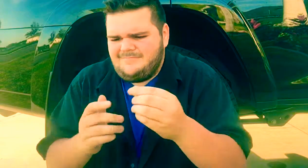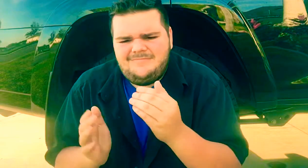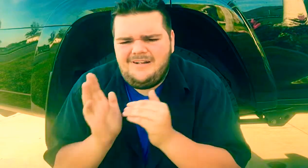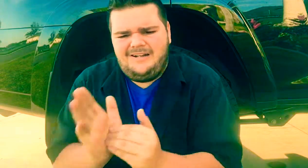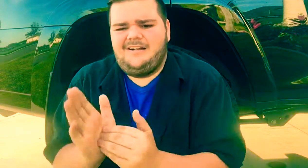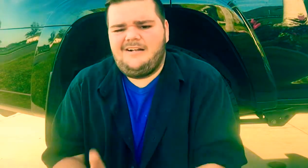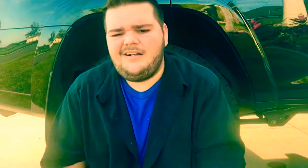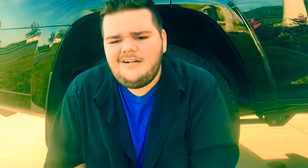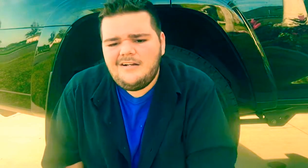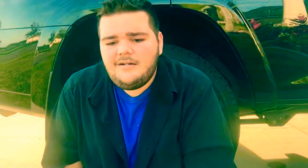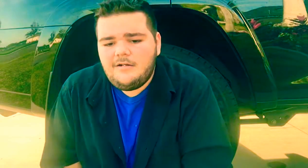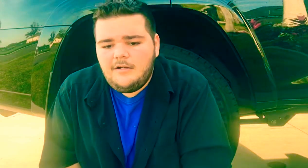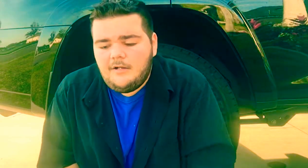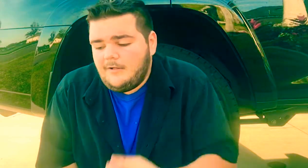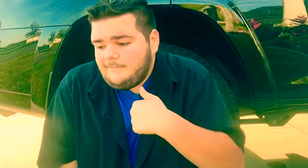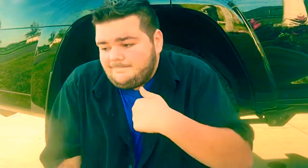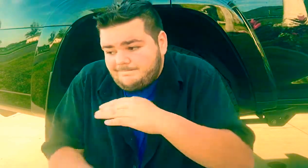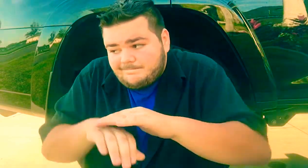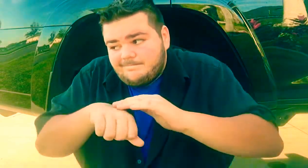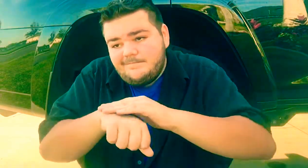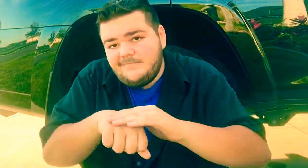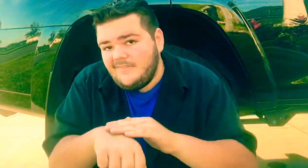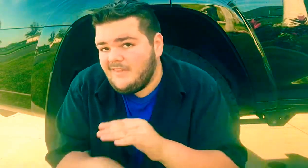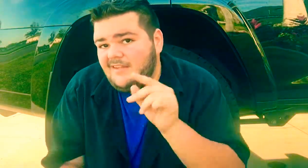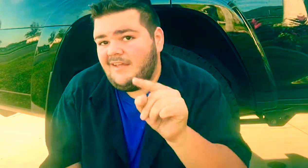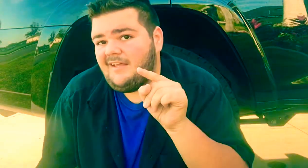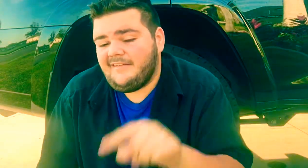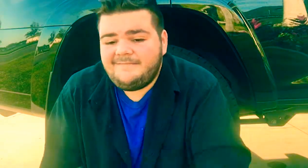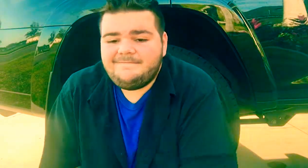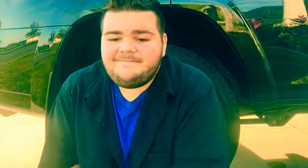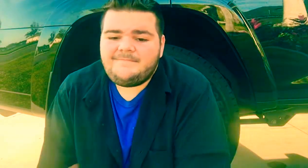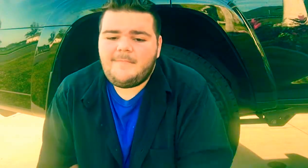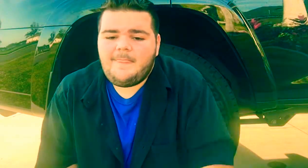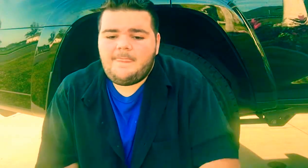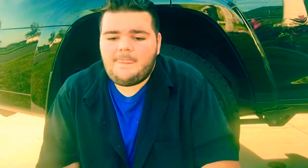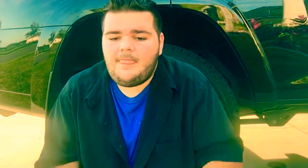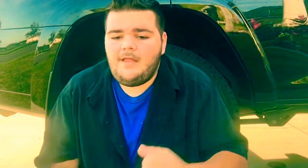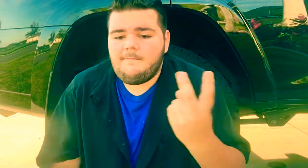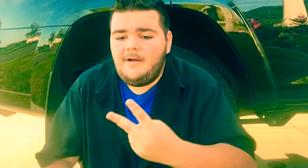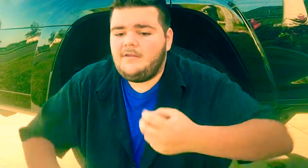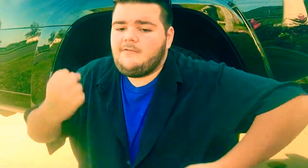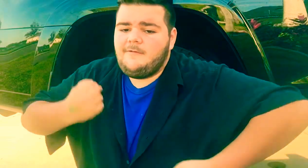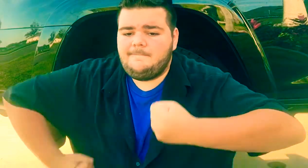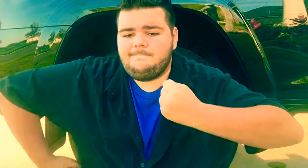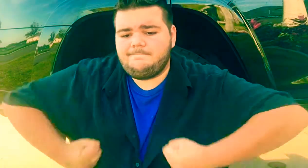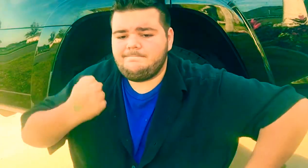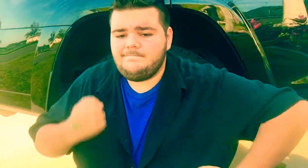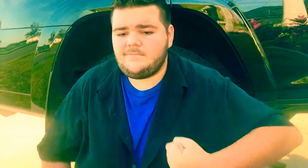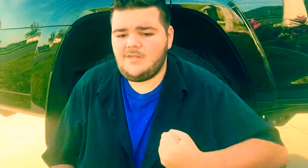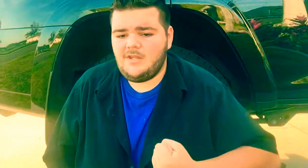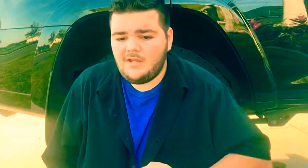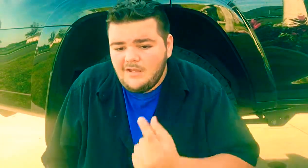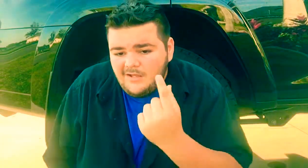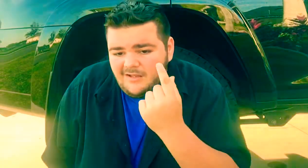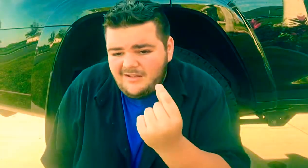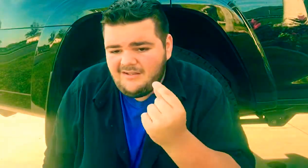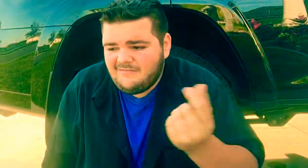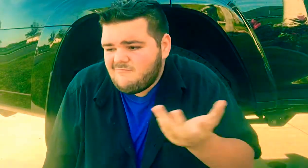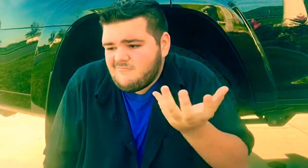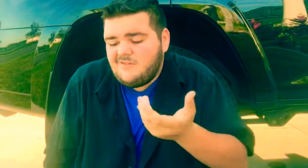せ 君しか愛せないのどうせまた Run Run Run 傷ついて